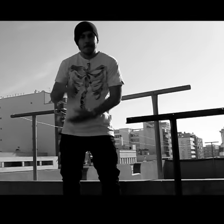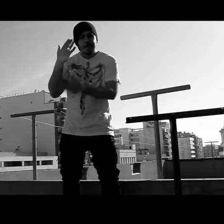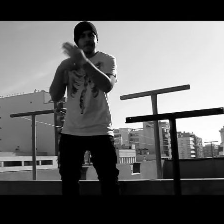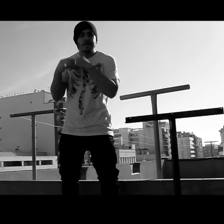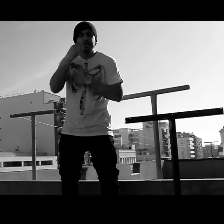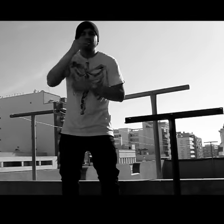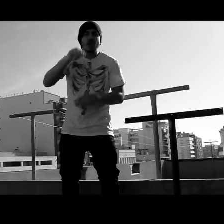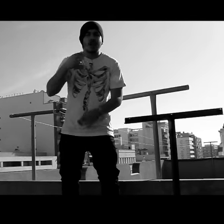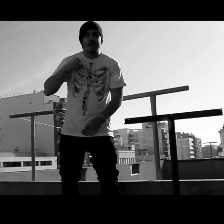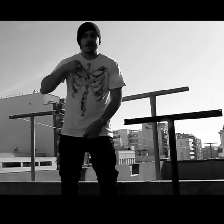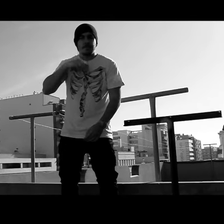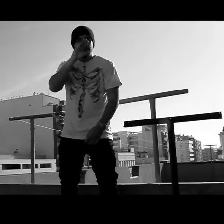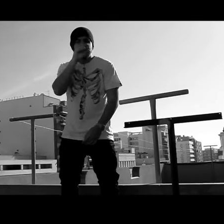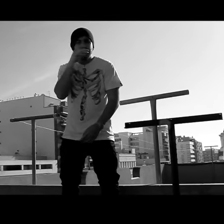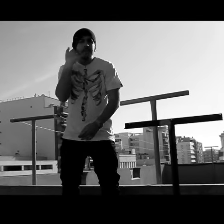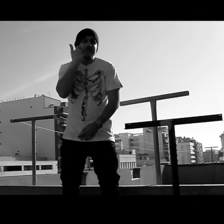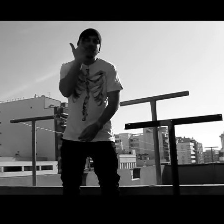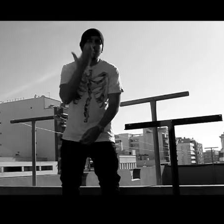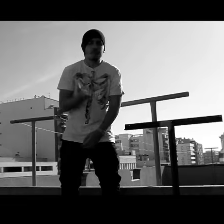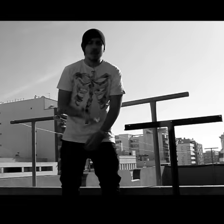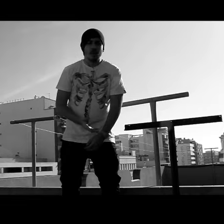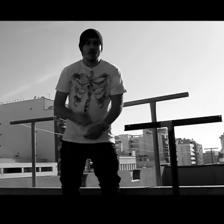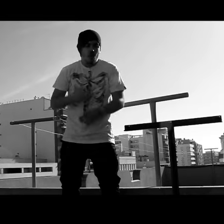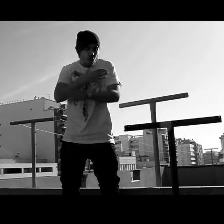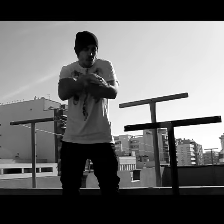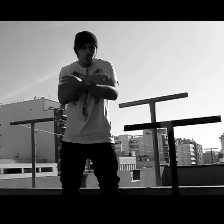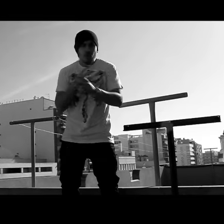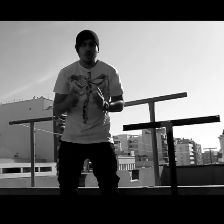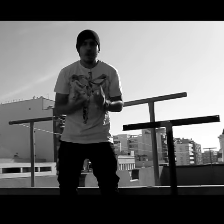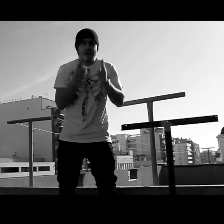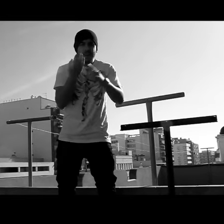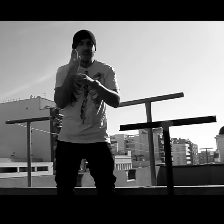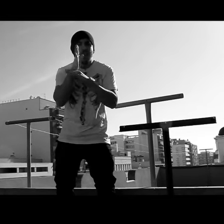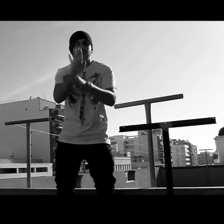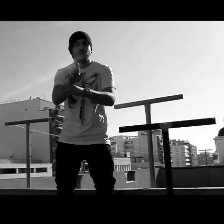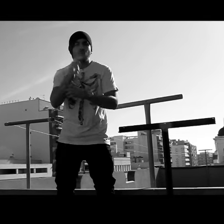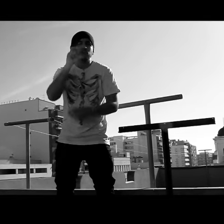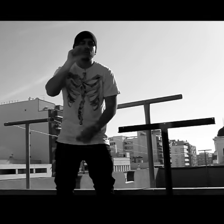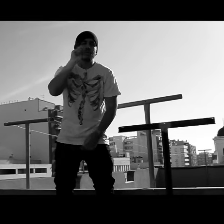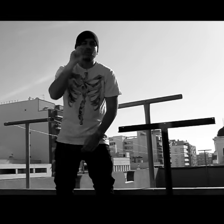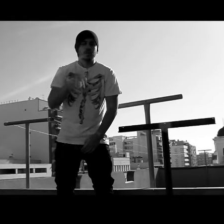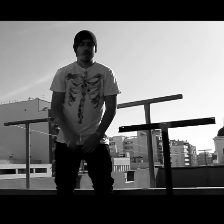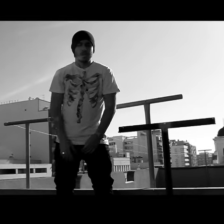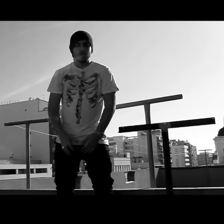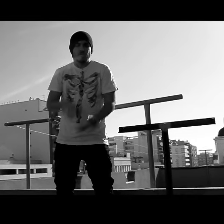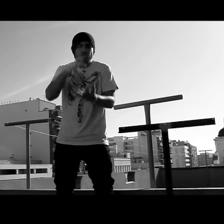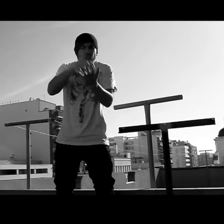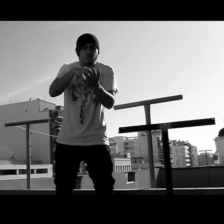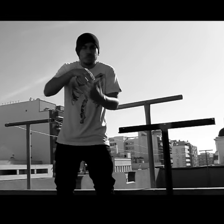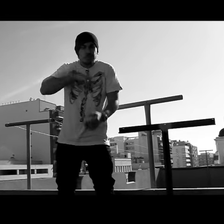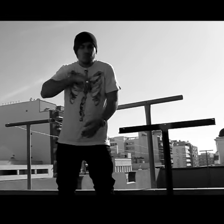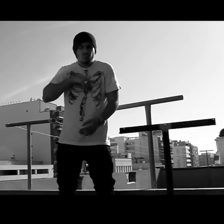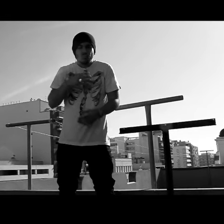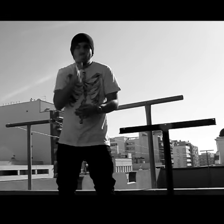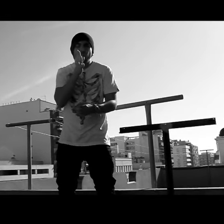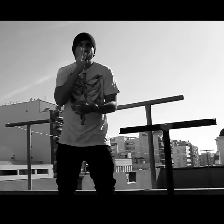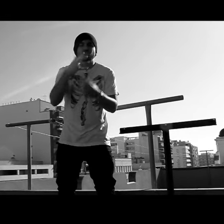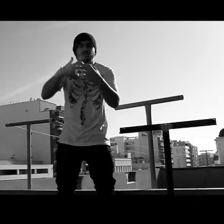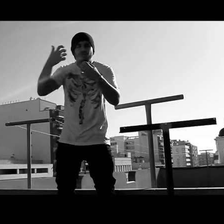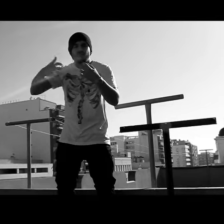Mi historia es la misma del patito feo Un trozo de calle que han expuesto en un museo Un mausoleo yo bebo de mi